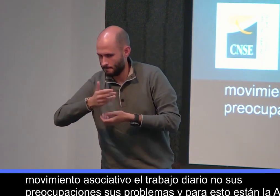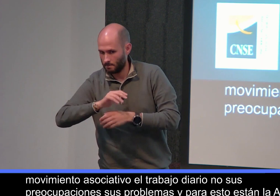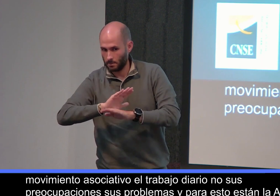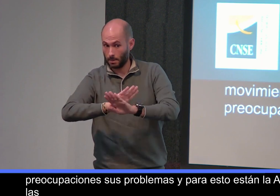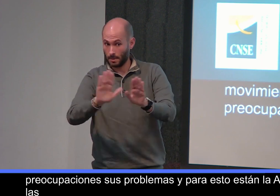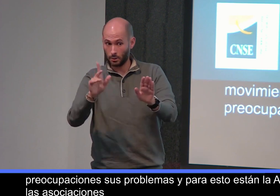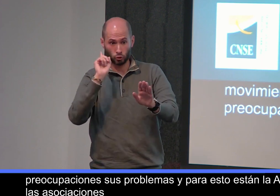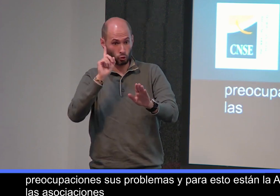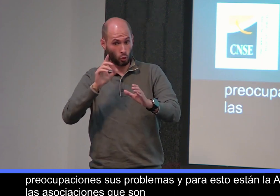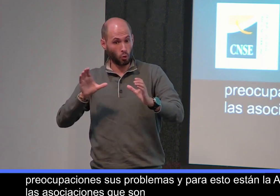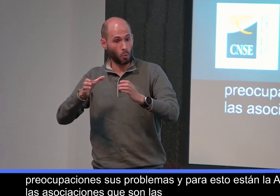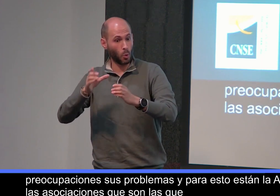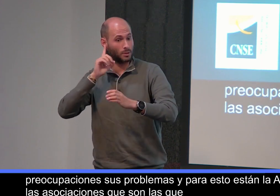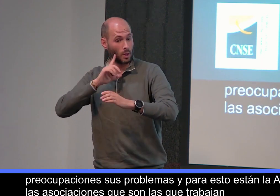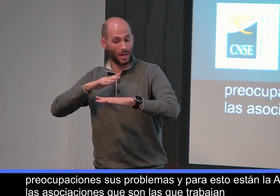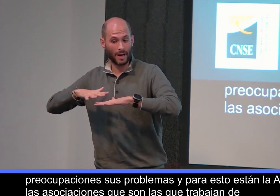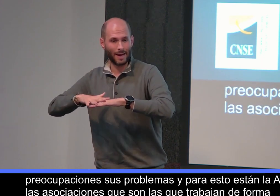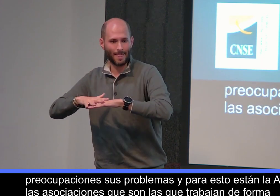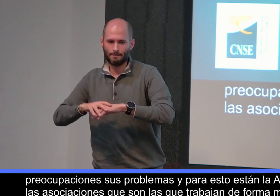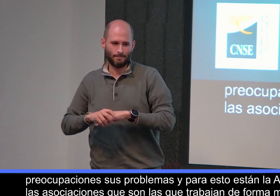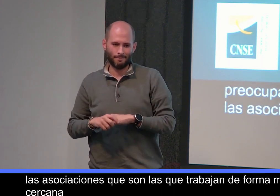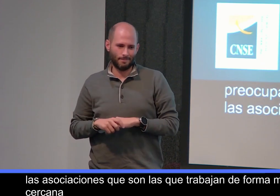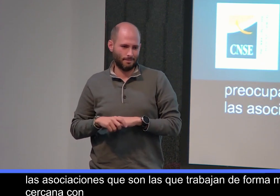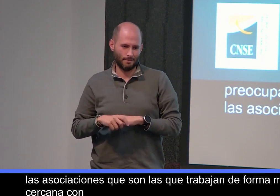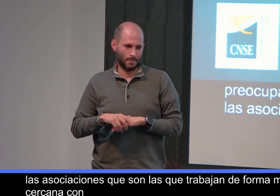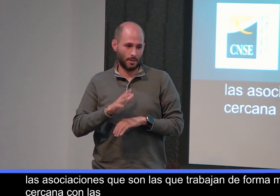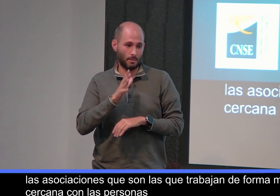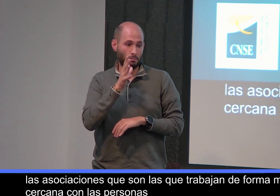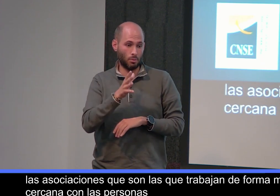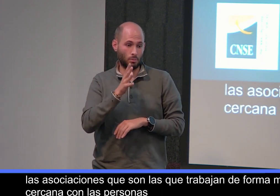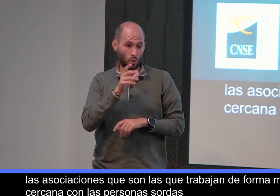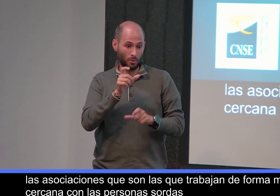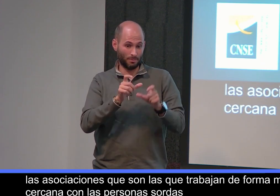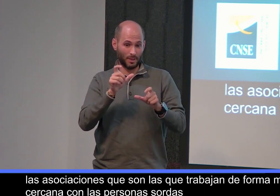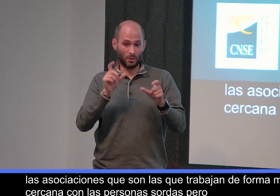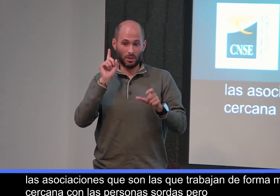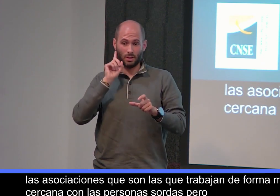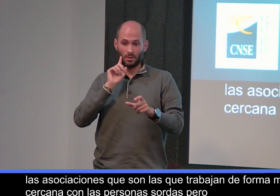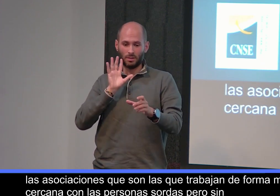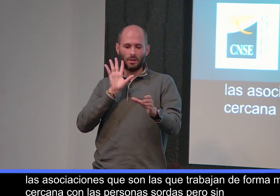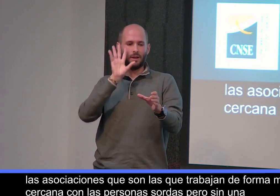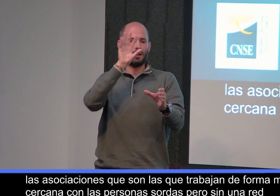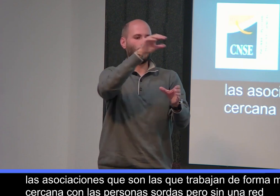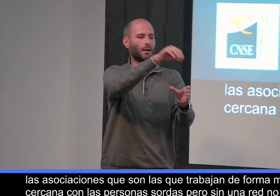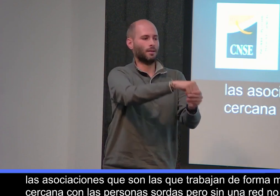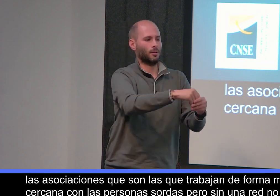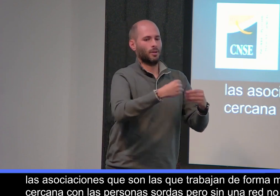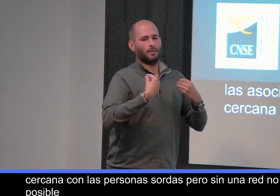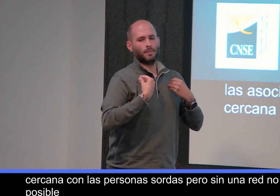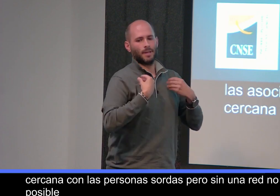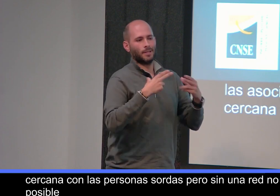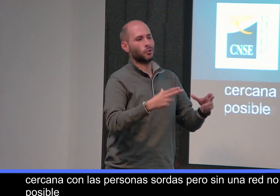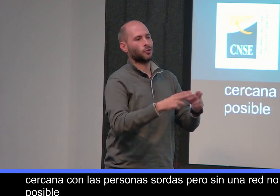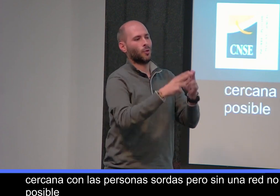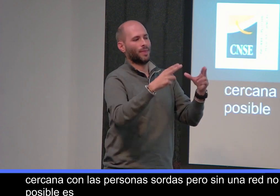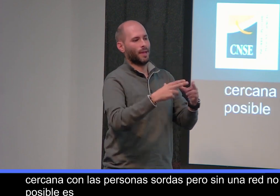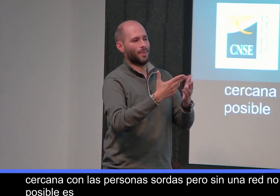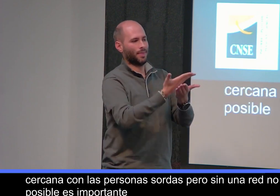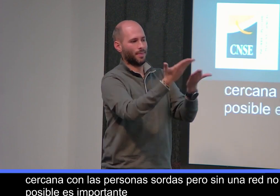que son las que trabajan de forma más cercana con las personas sordas. Pero sin una red no sería posible. Es importante que las